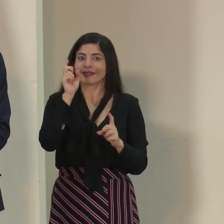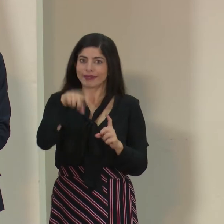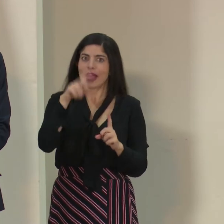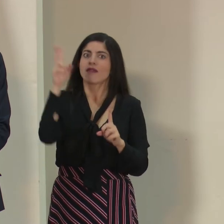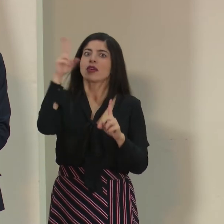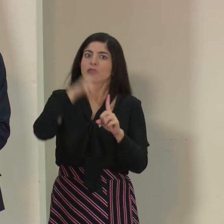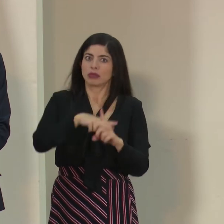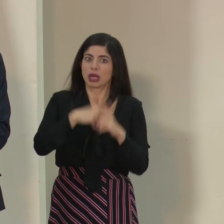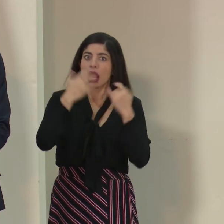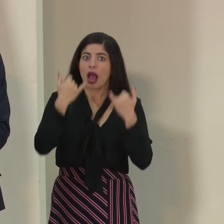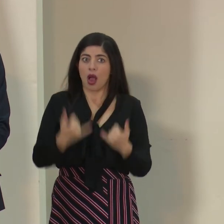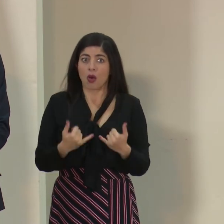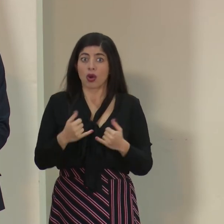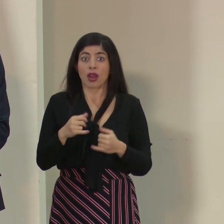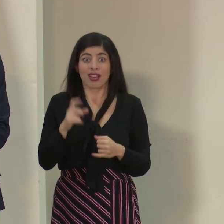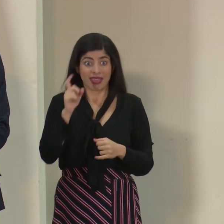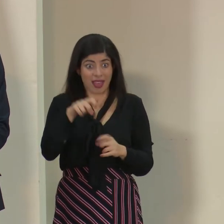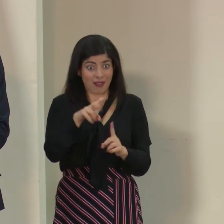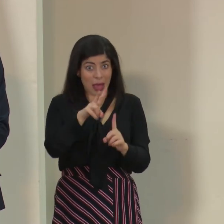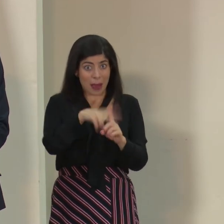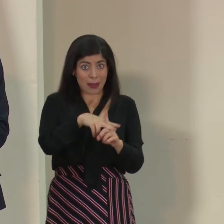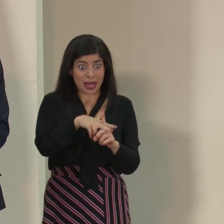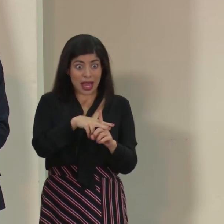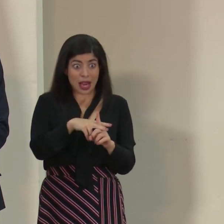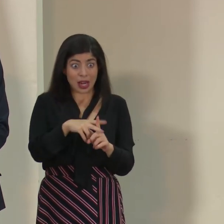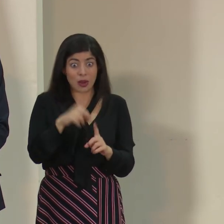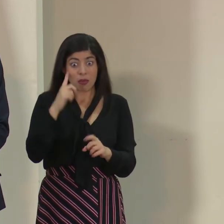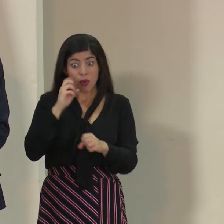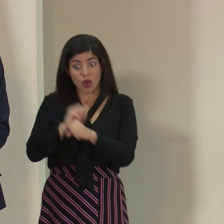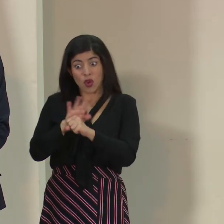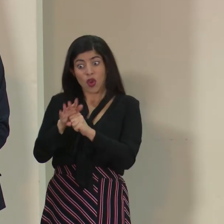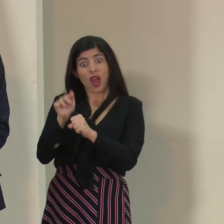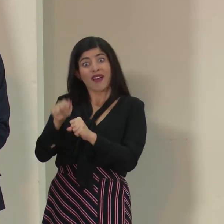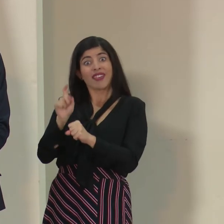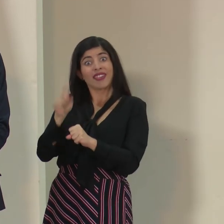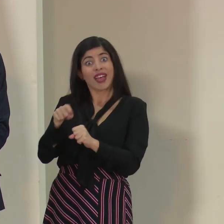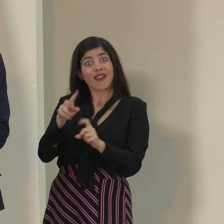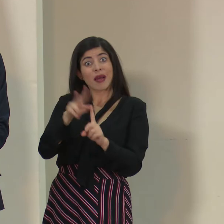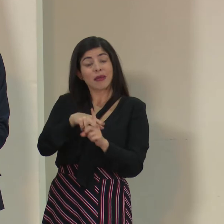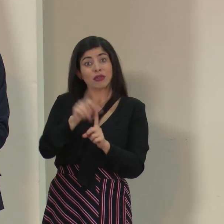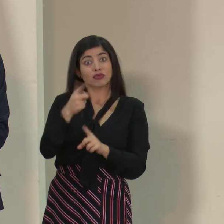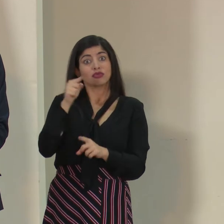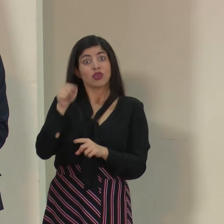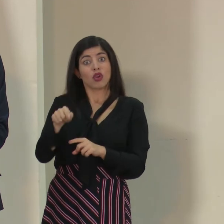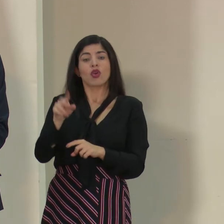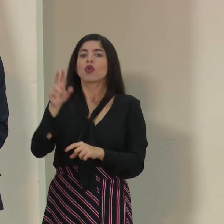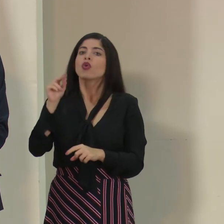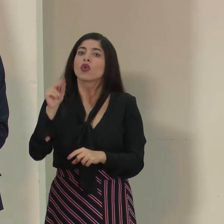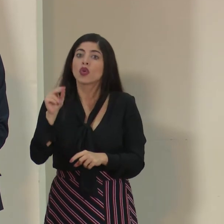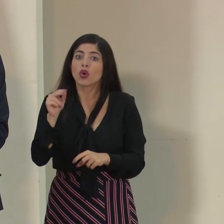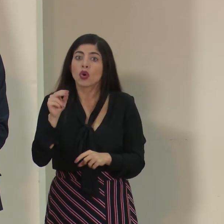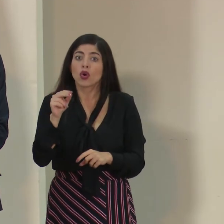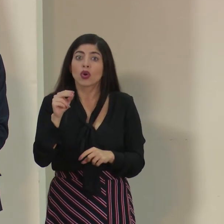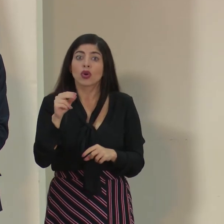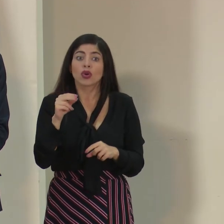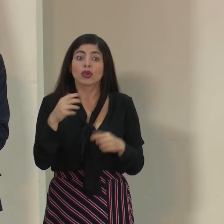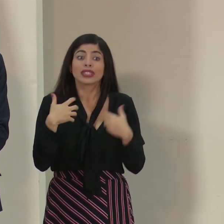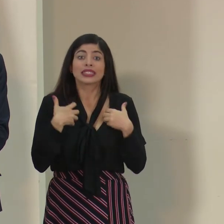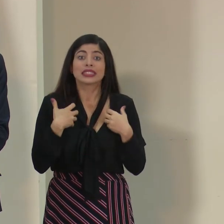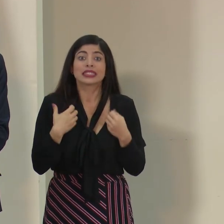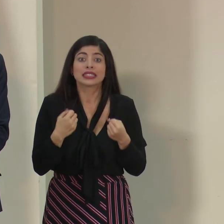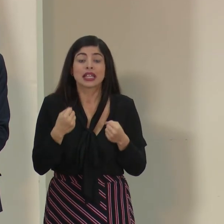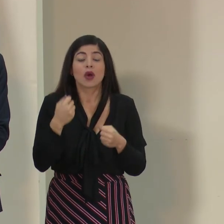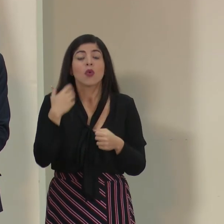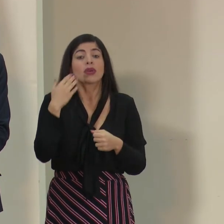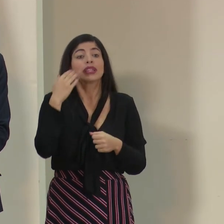aplicadas no sólo por el nuevo coronavirus, sino en el caso del saludo, lo he indicado